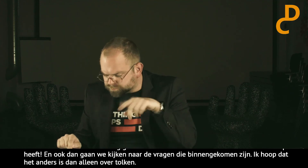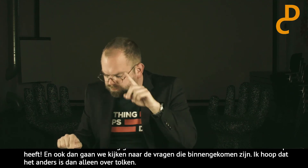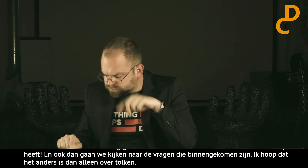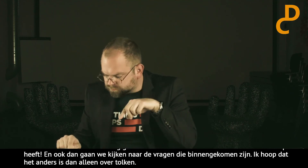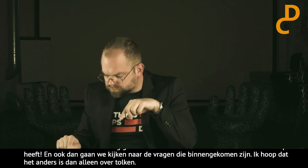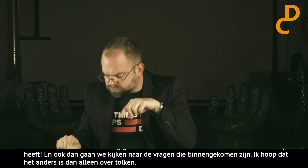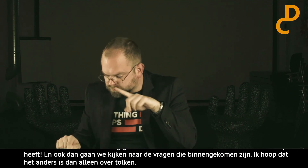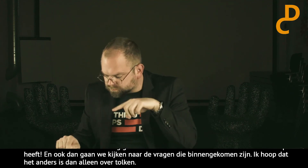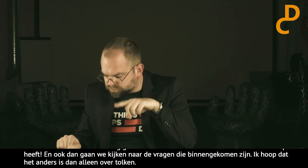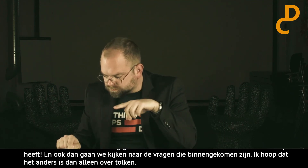Even kijken.